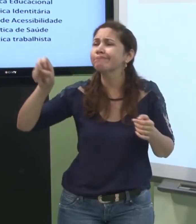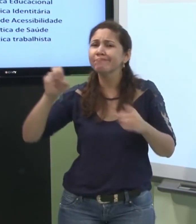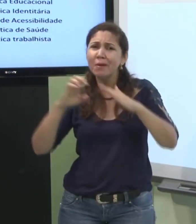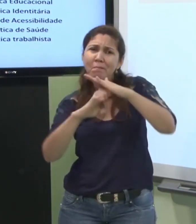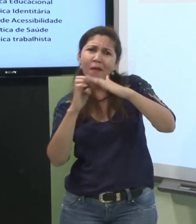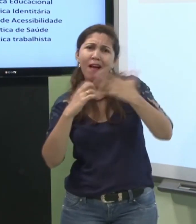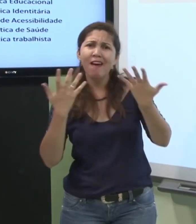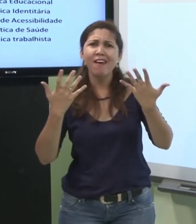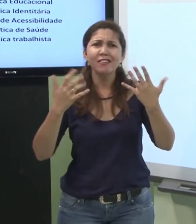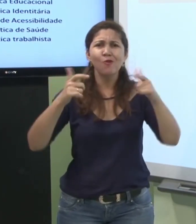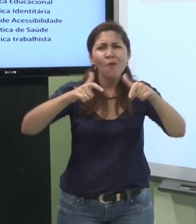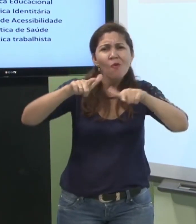então